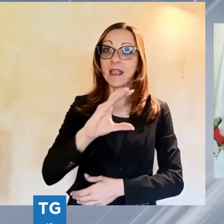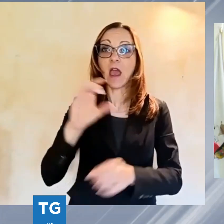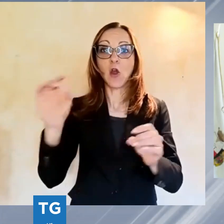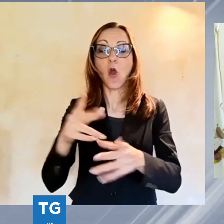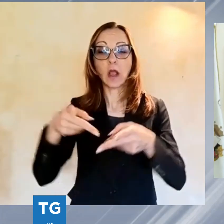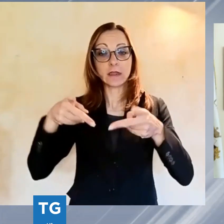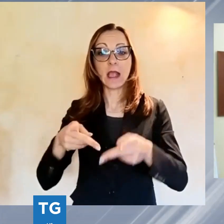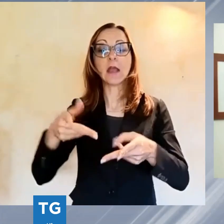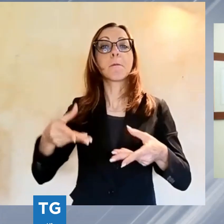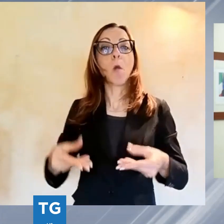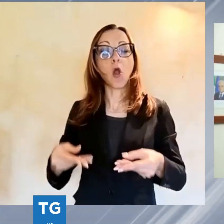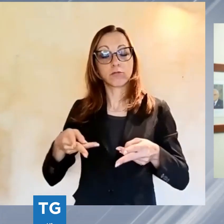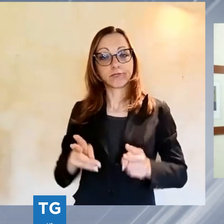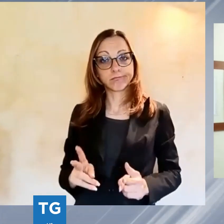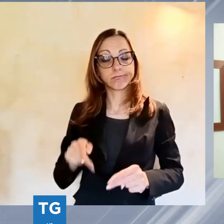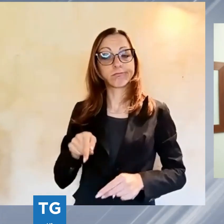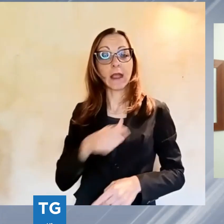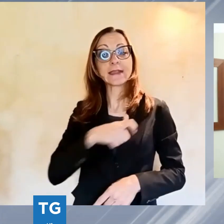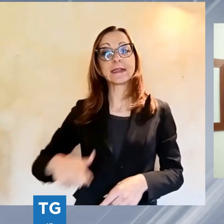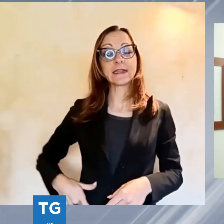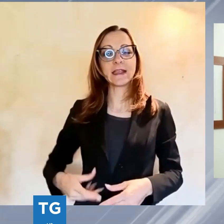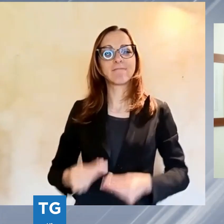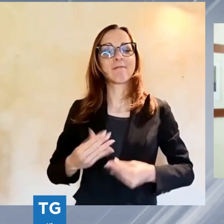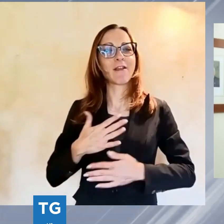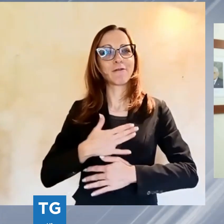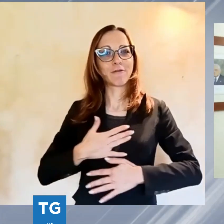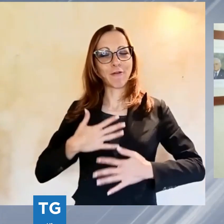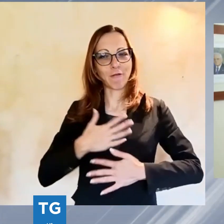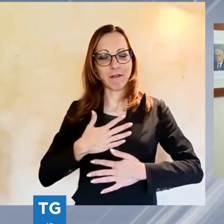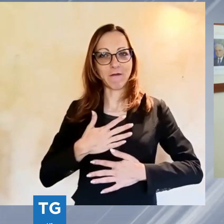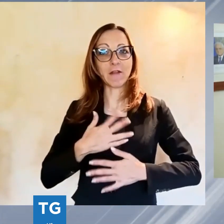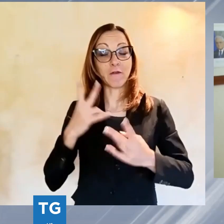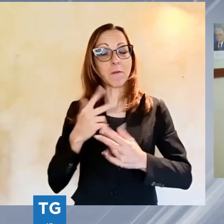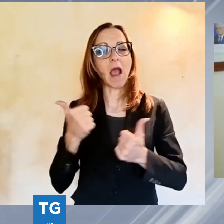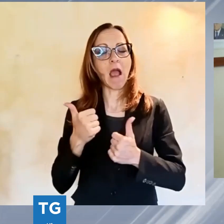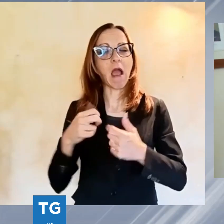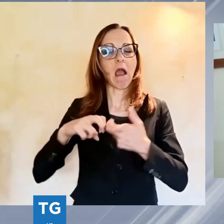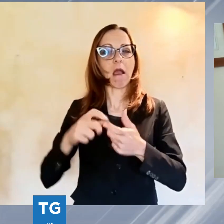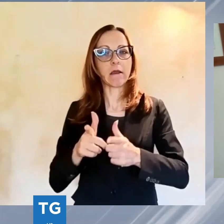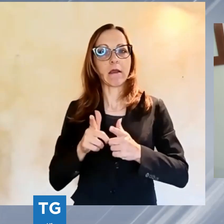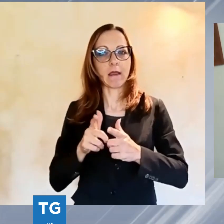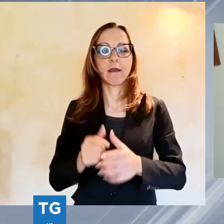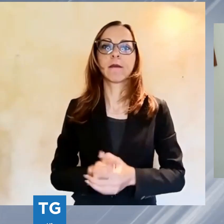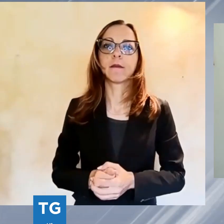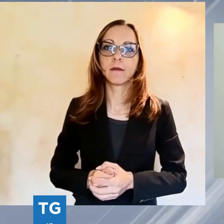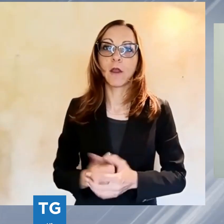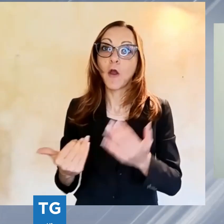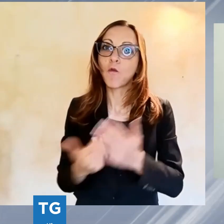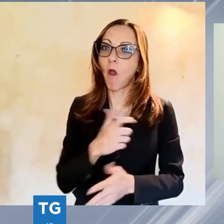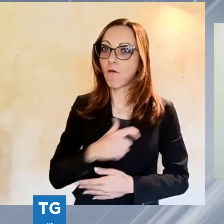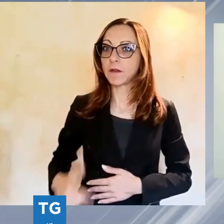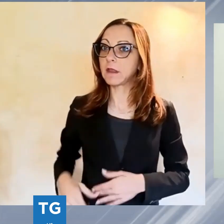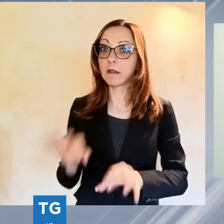sindaco, che può dare tante soddisfazioni ma anche notevoli grattacapi. Ma il nuovo sindaco affronta questa avventura sulle ali di un